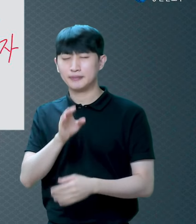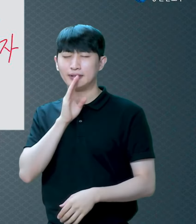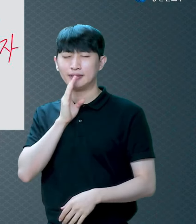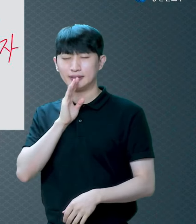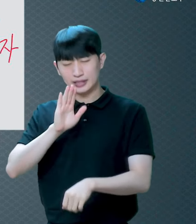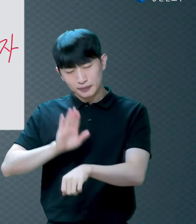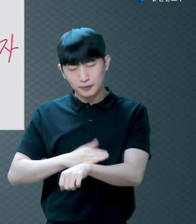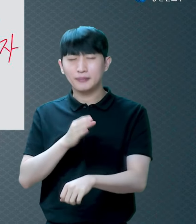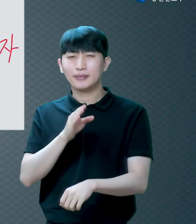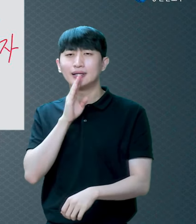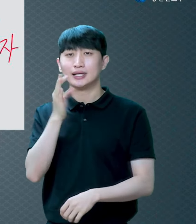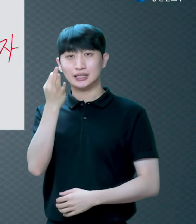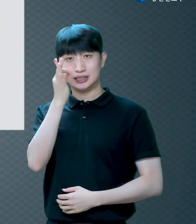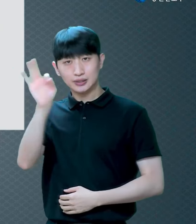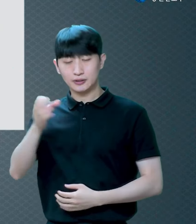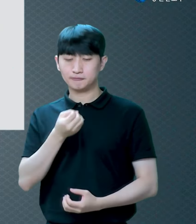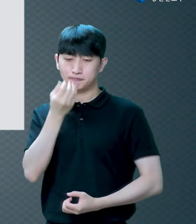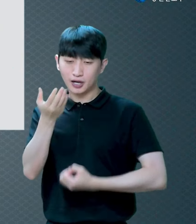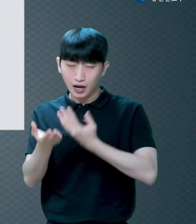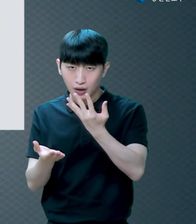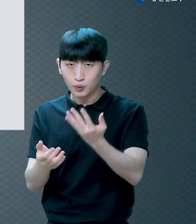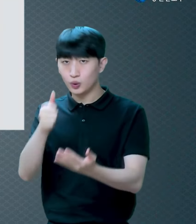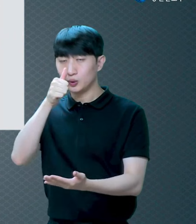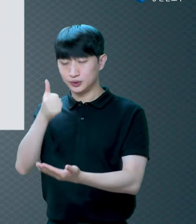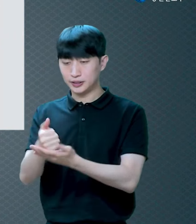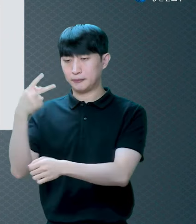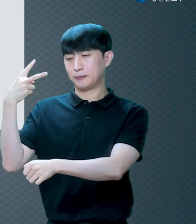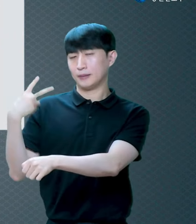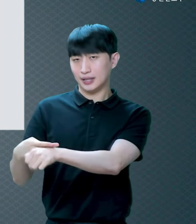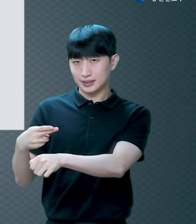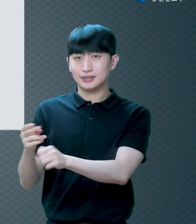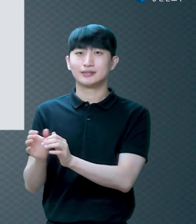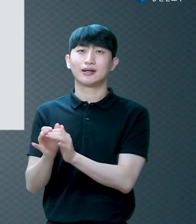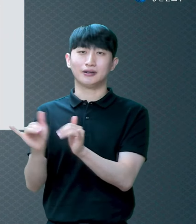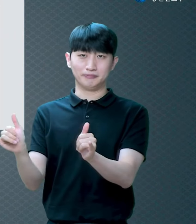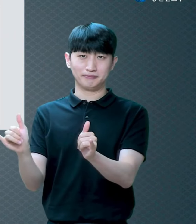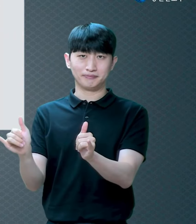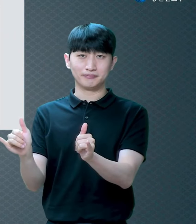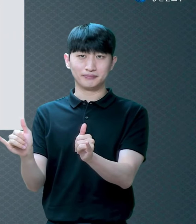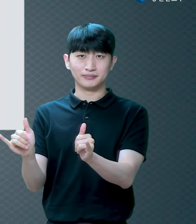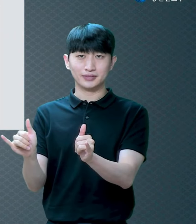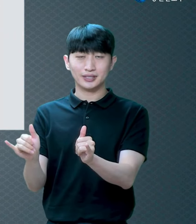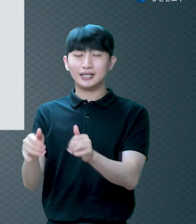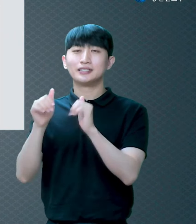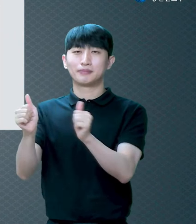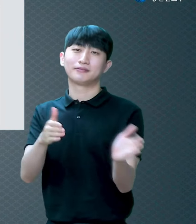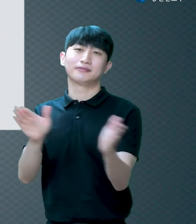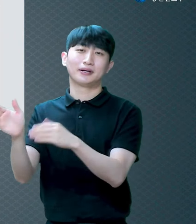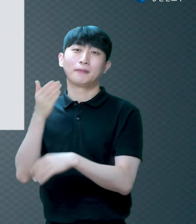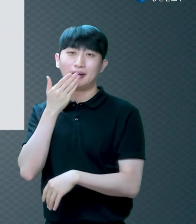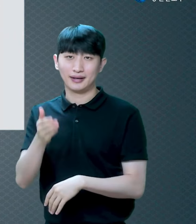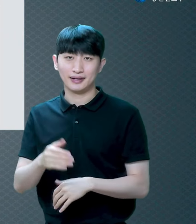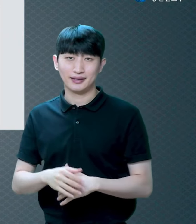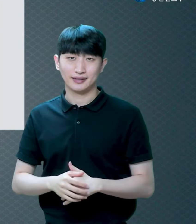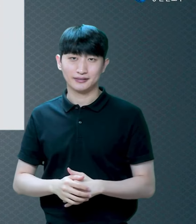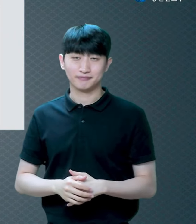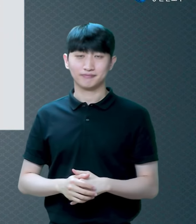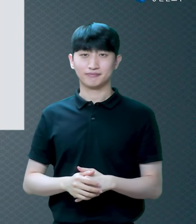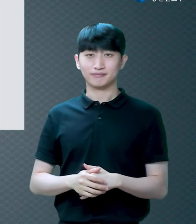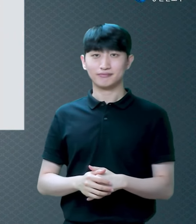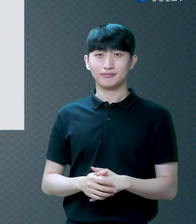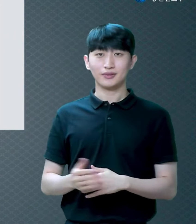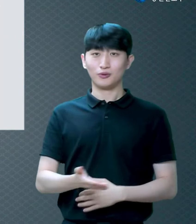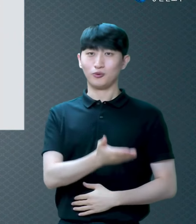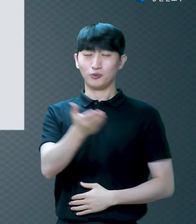죄에 대한 말씀을 들었을 때 집에 가셔가지고 지금까지 살아오는